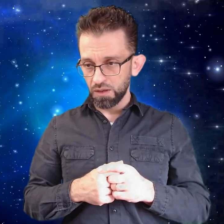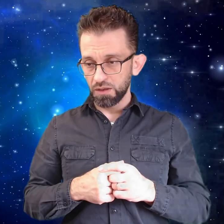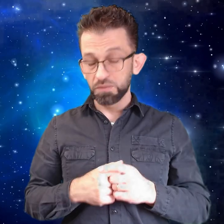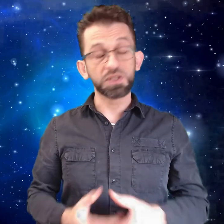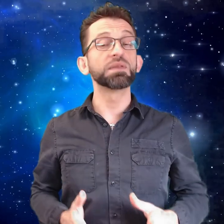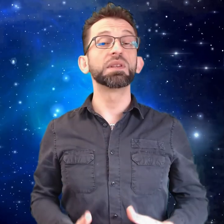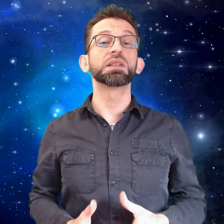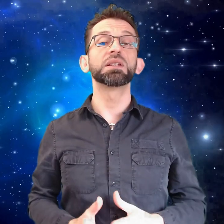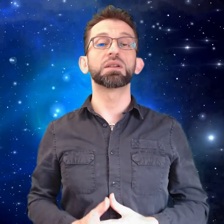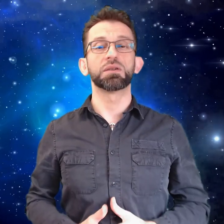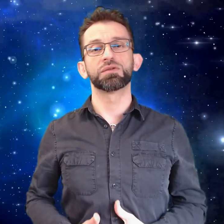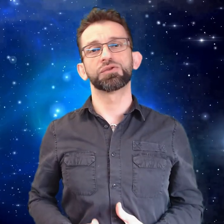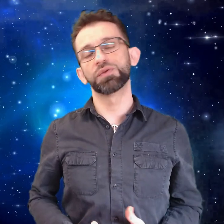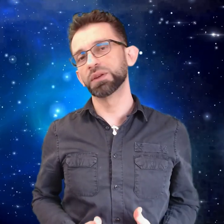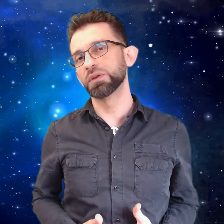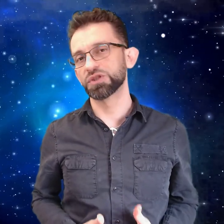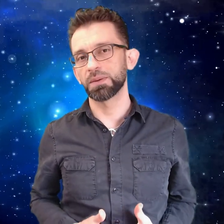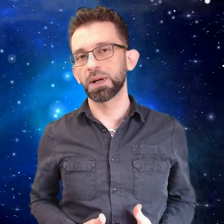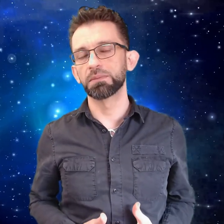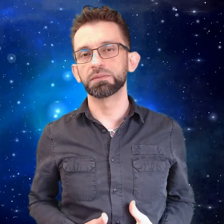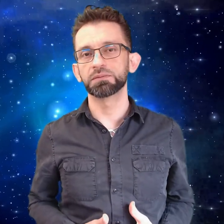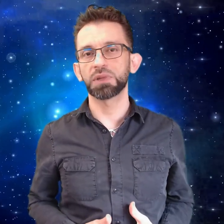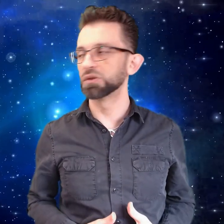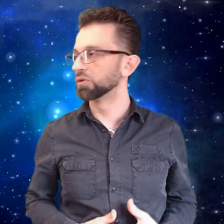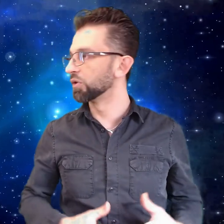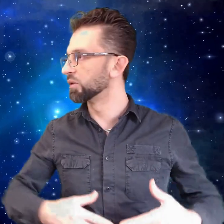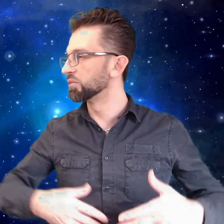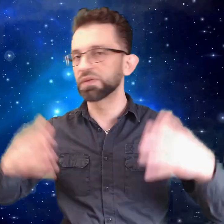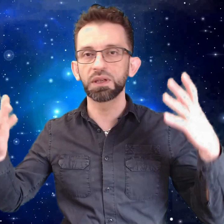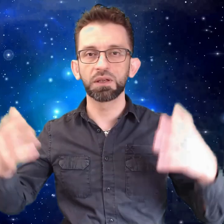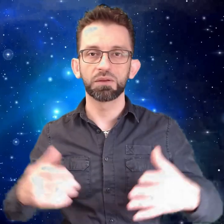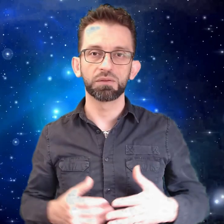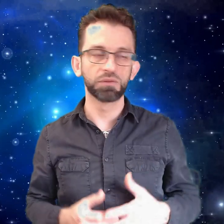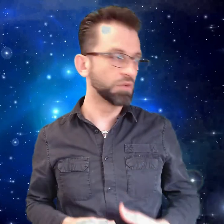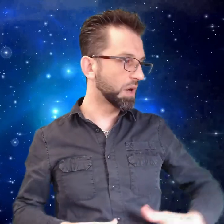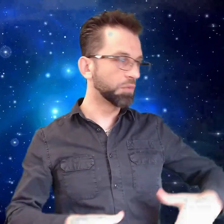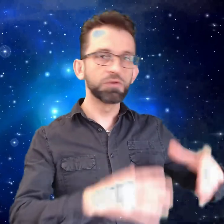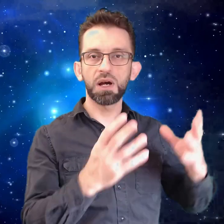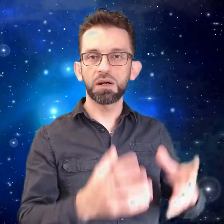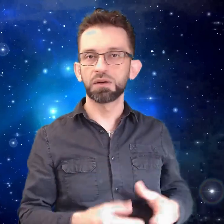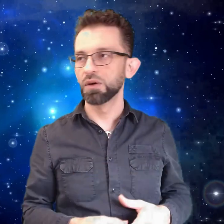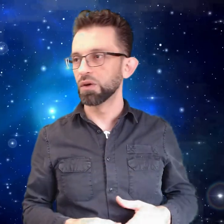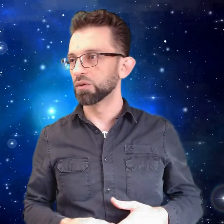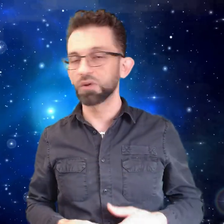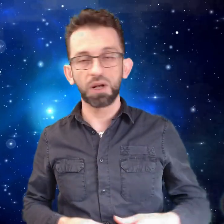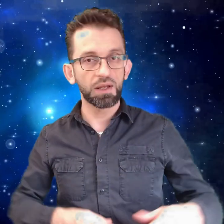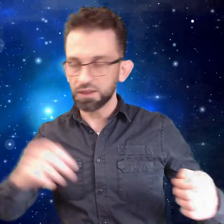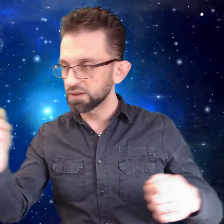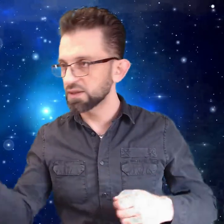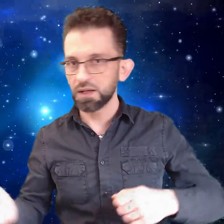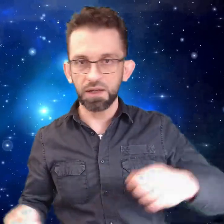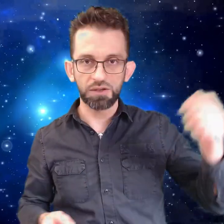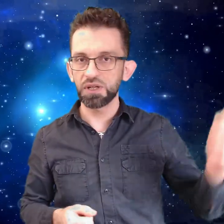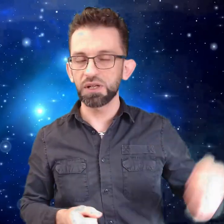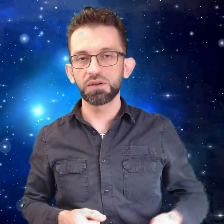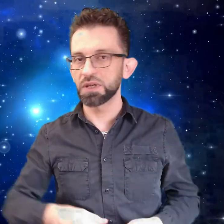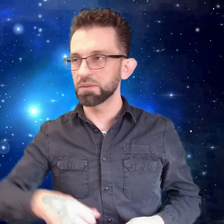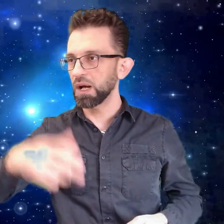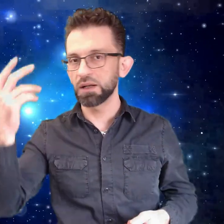بيأسفني كتير شوف هدول الشباب أخذوا دور المفتي ودور أبونا ودور قاطع التذاكر على الجنة ويمكن محال